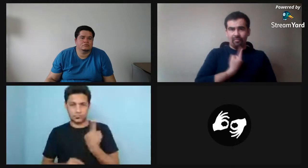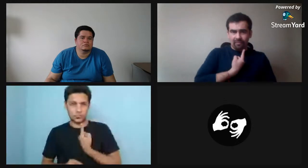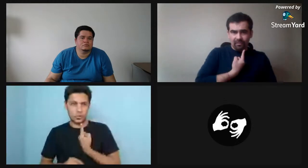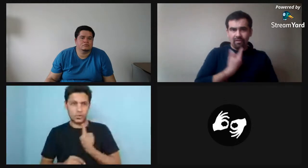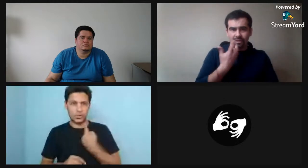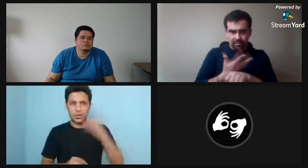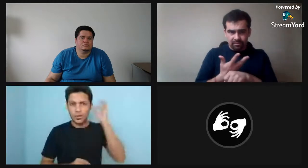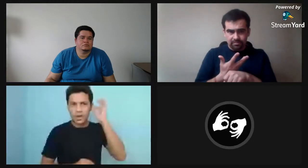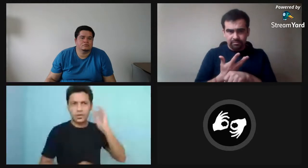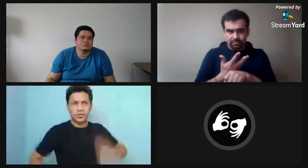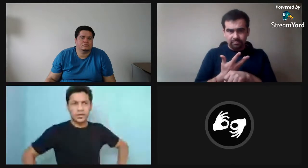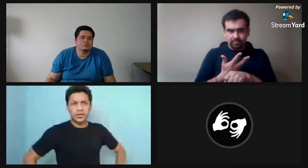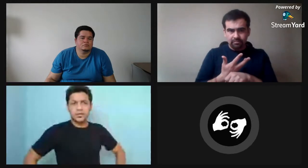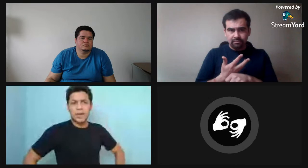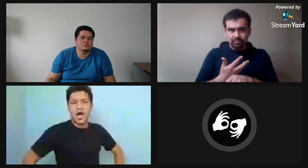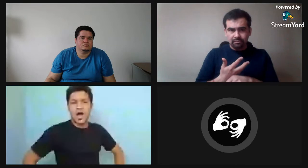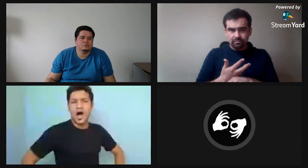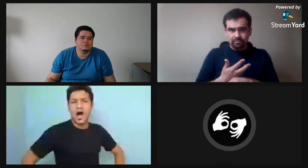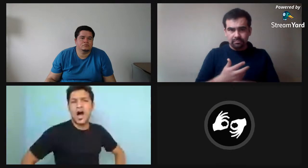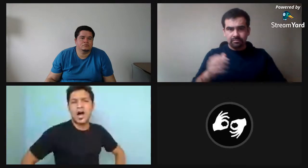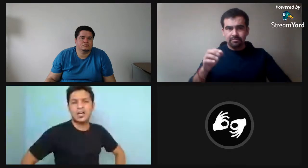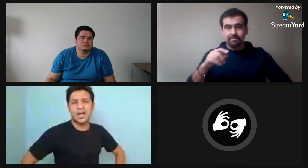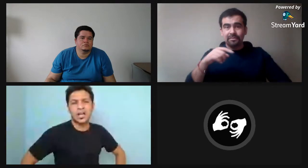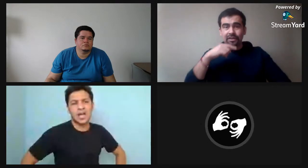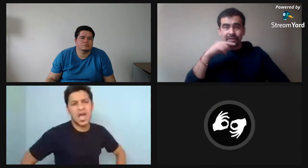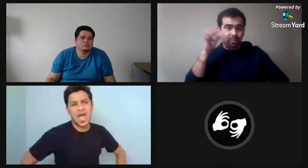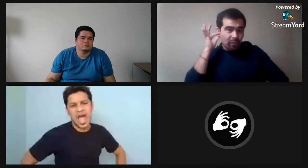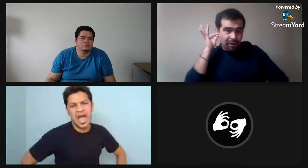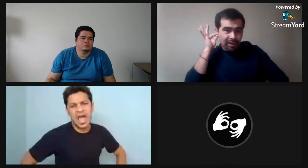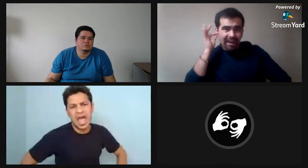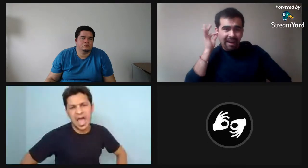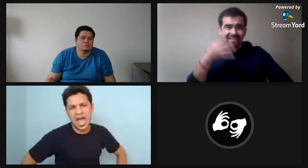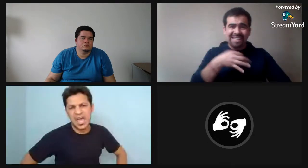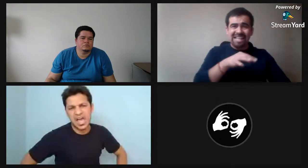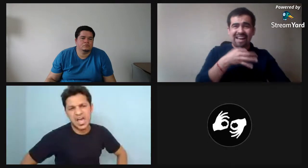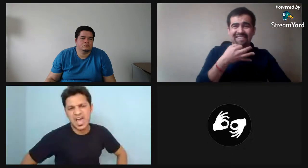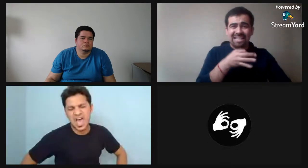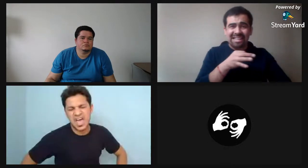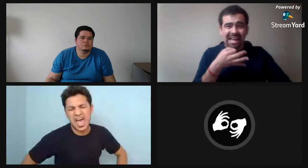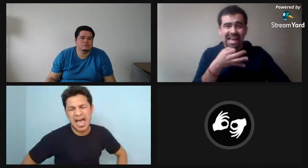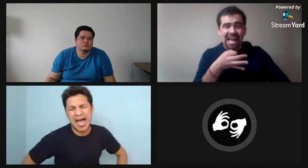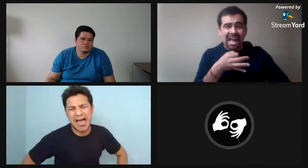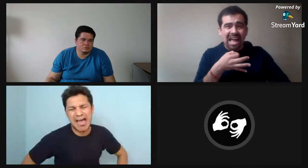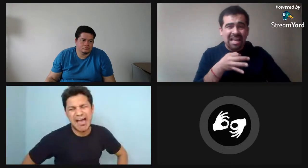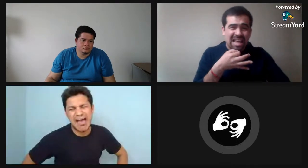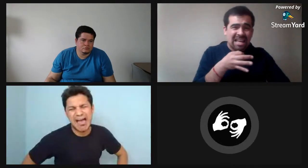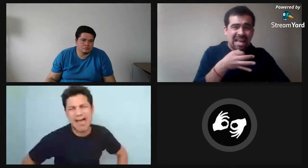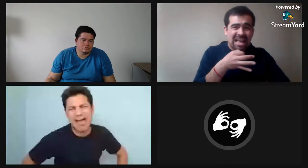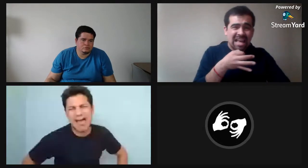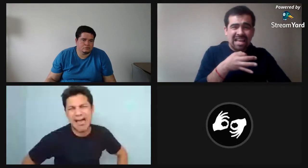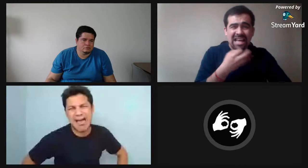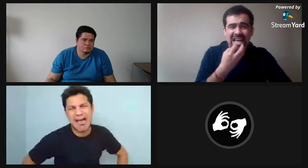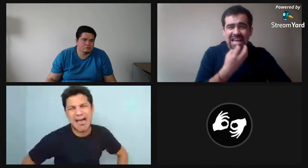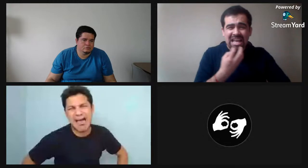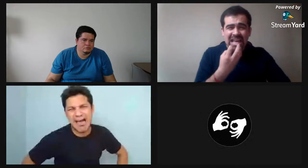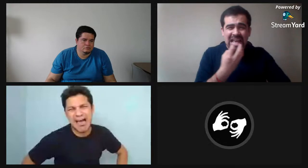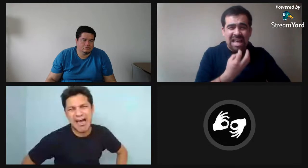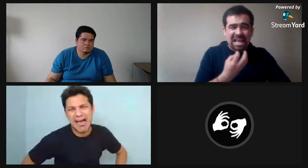Bueno, yo voy a dramatizar. Voy a representar esta poesía. Aquí es una mujer que está hablando